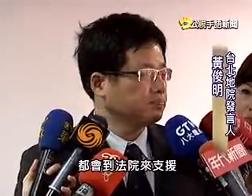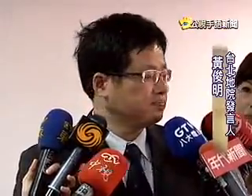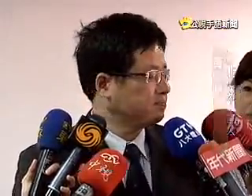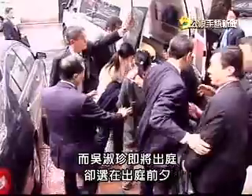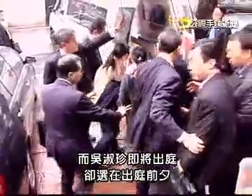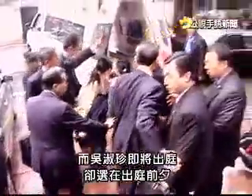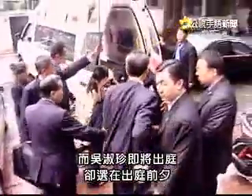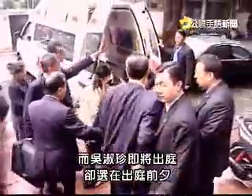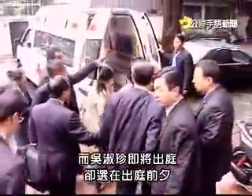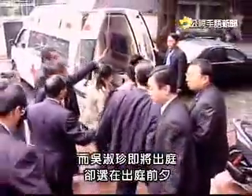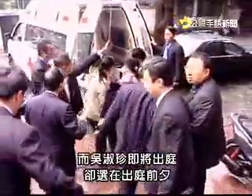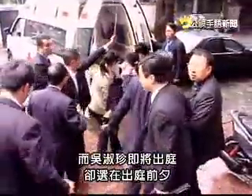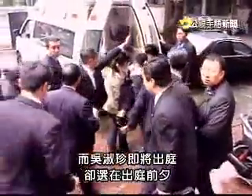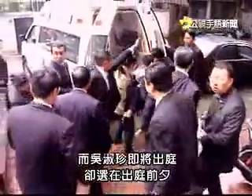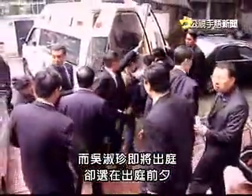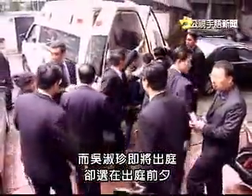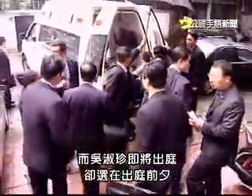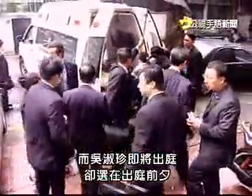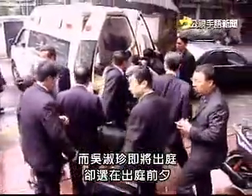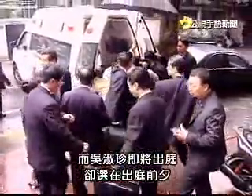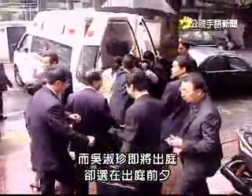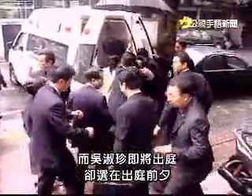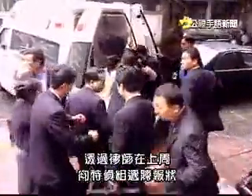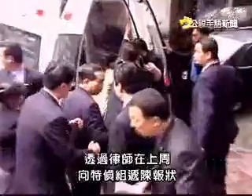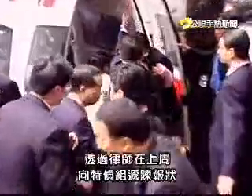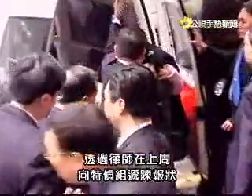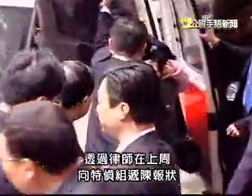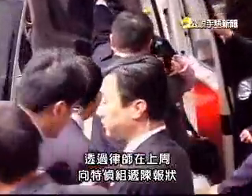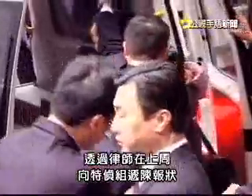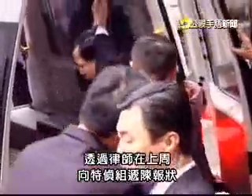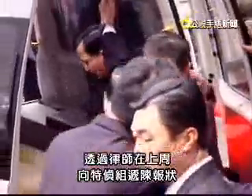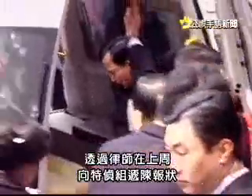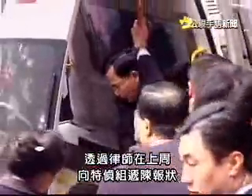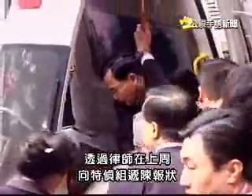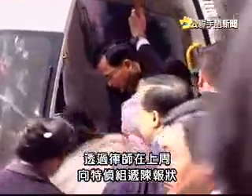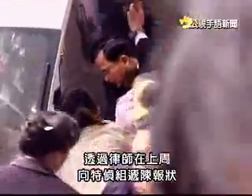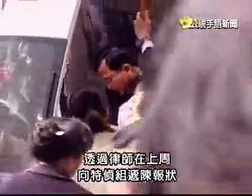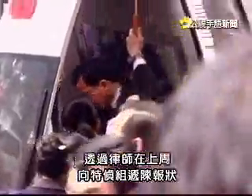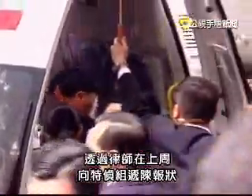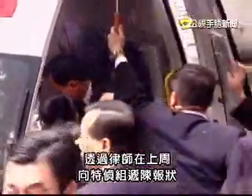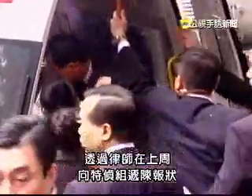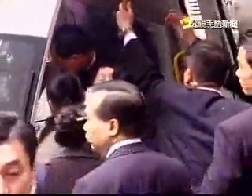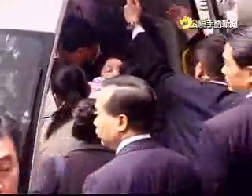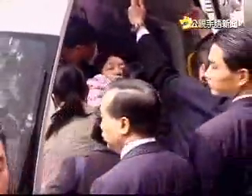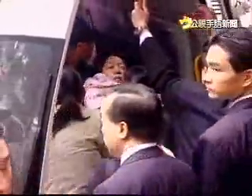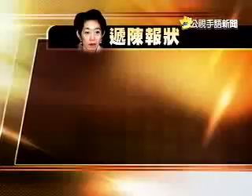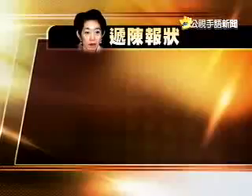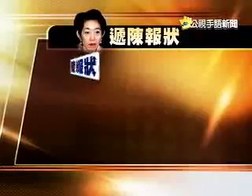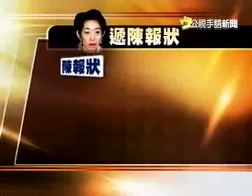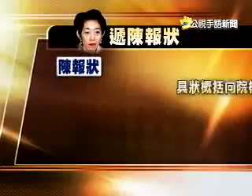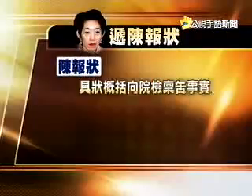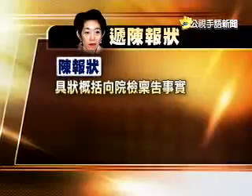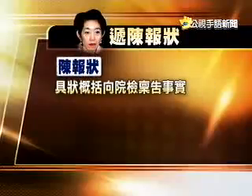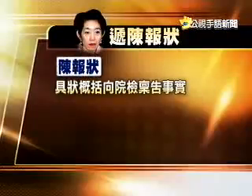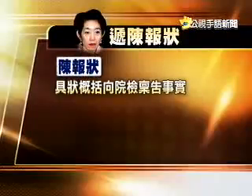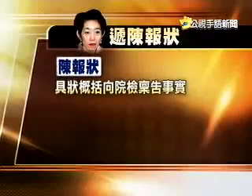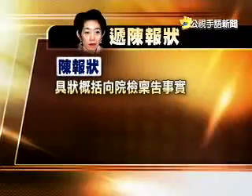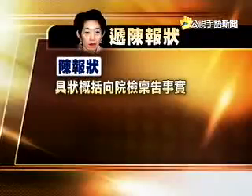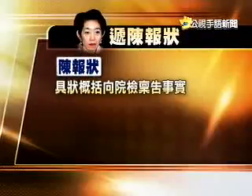而吴淑珍即将出庭却选在出庭前夕透过律师在上周向特征组递承报状承报状的性质多半数概括向院检禀告